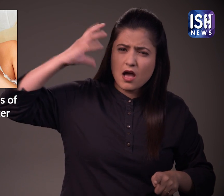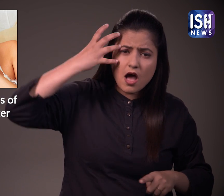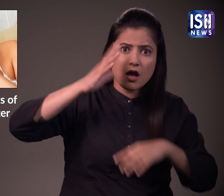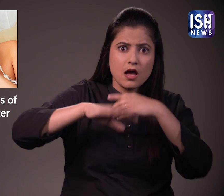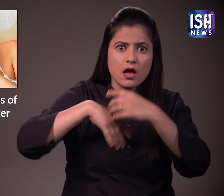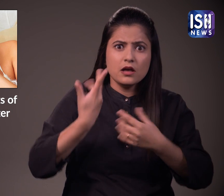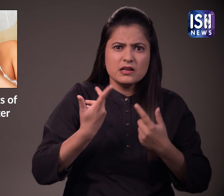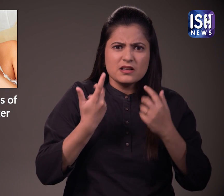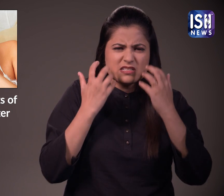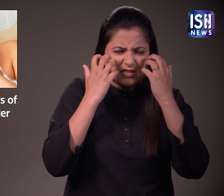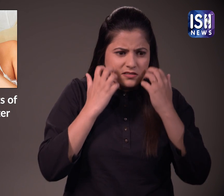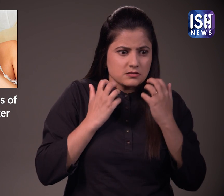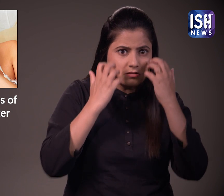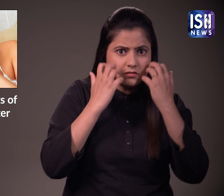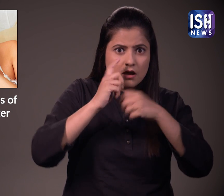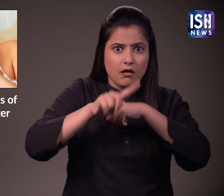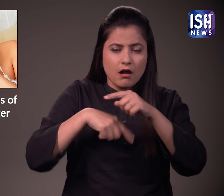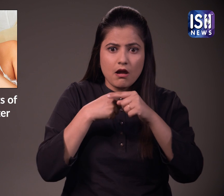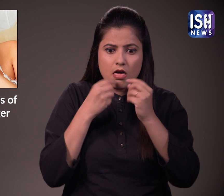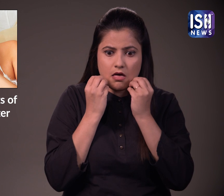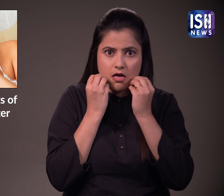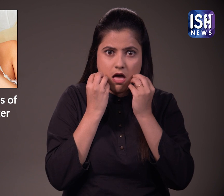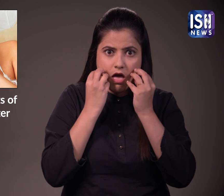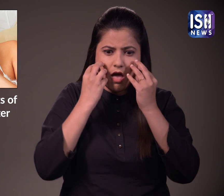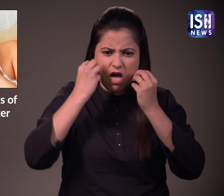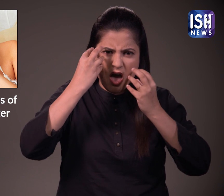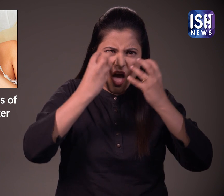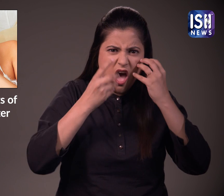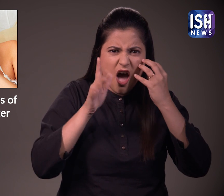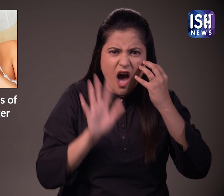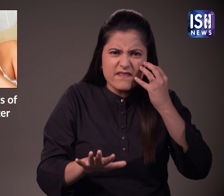औरेंज ब्लासम वॉटर, लाल और चिट्चिरी त्वचा को शान्द करता है